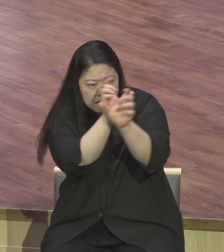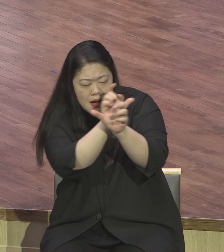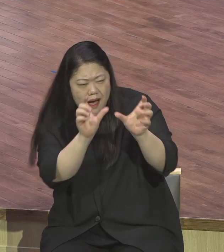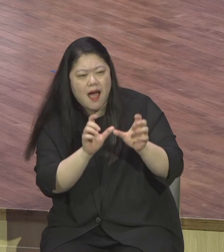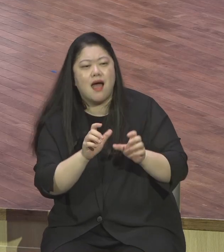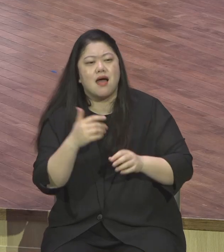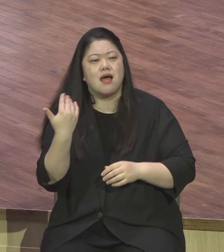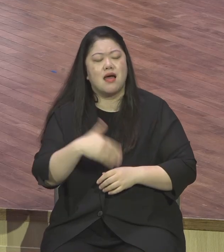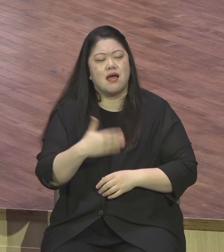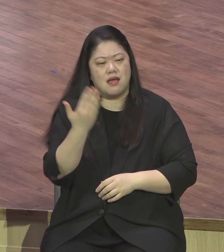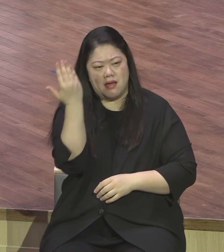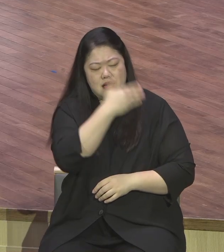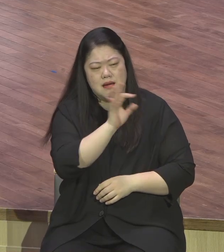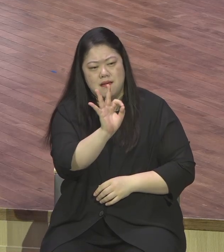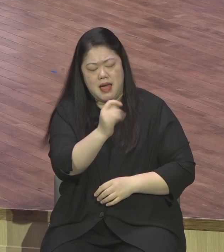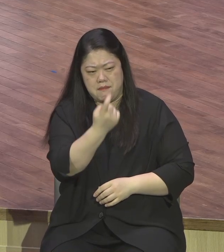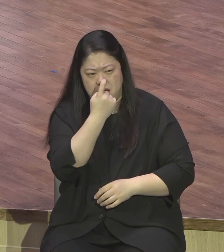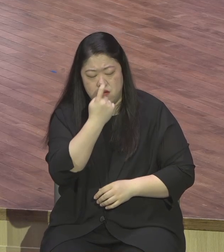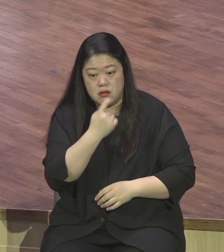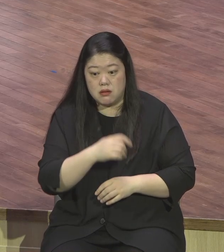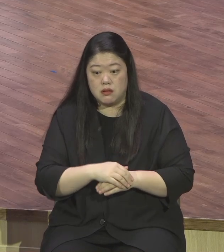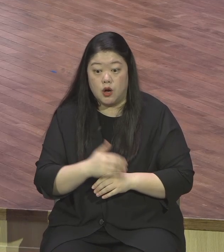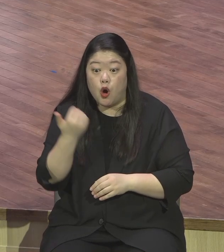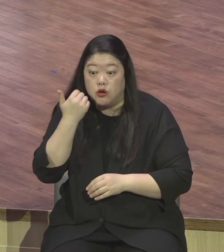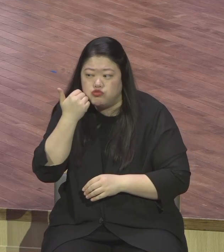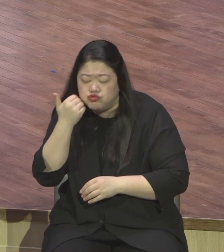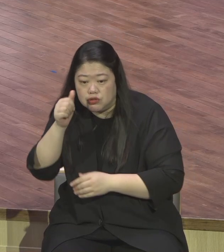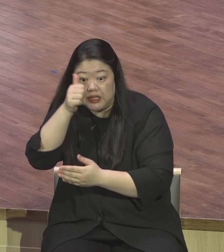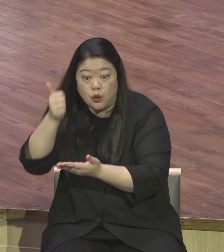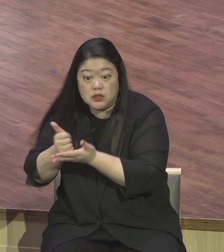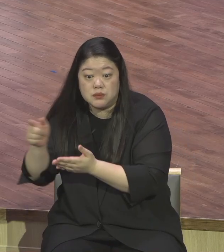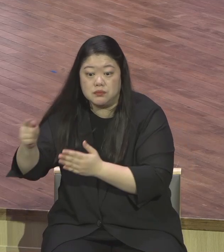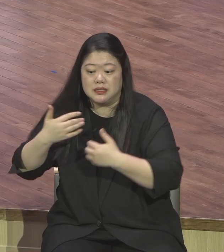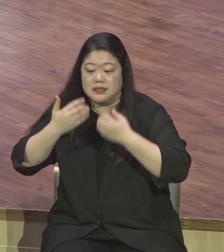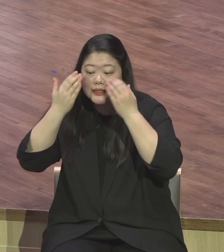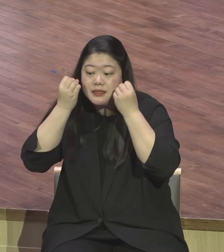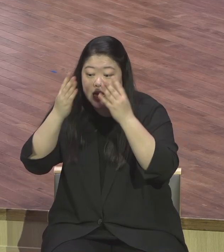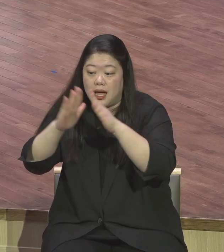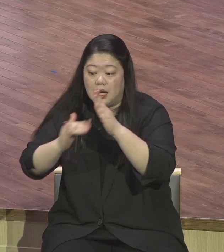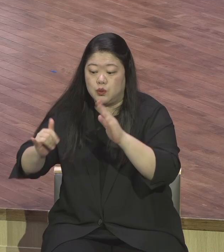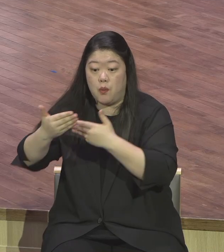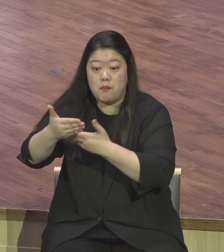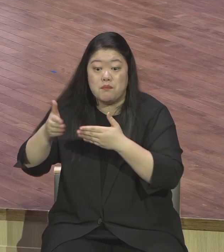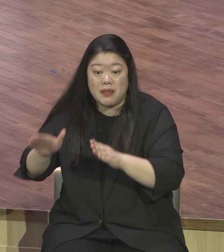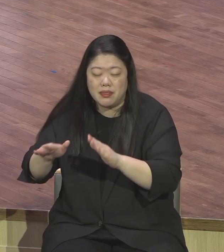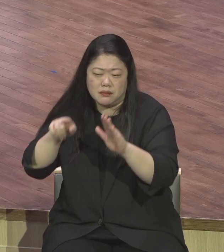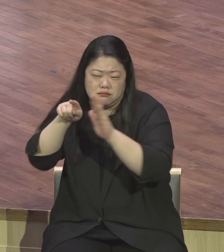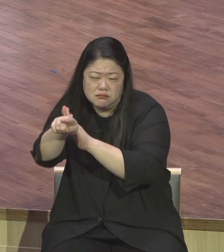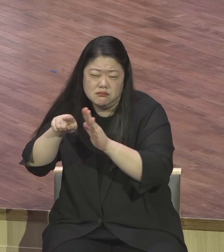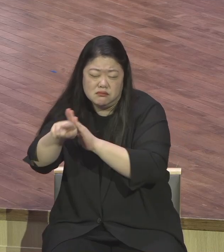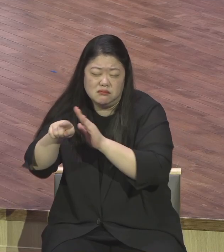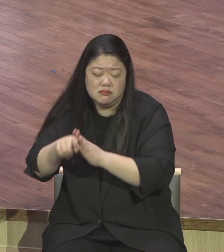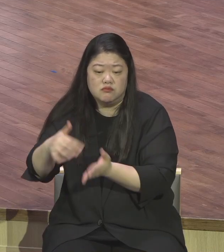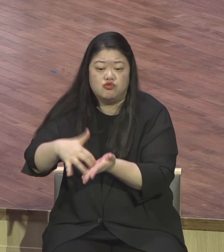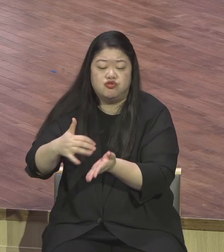들었대요 좋은 사람도 있습니다 그래서 자꾸 내가 영적으로 무장하고 무장하고 무장하고 그렇게